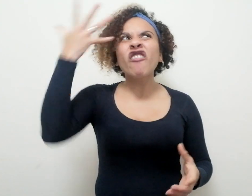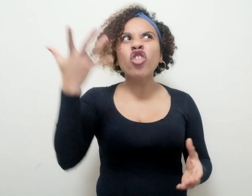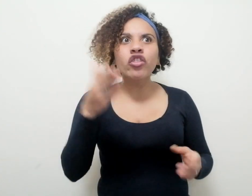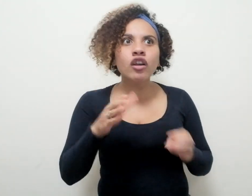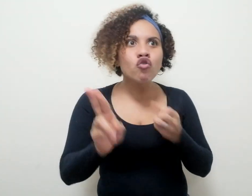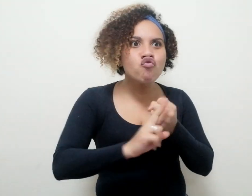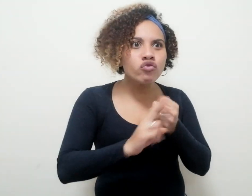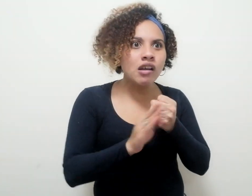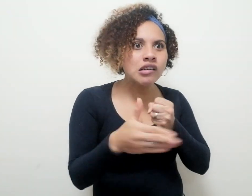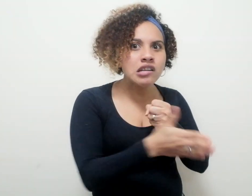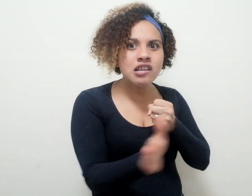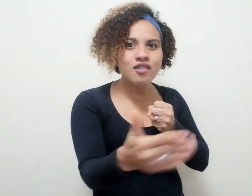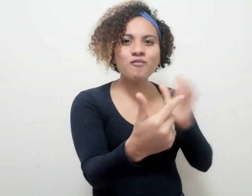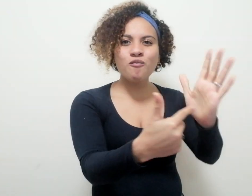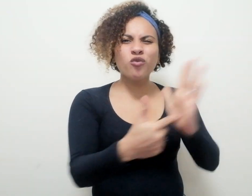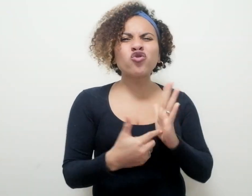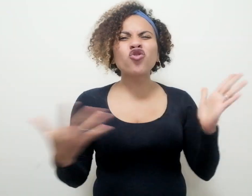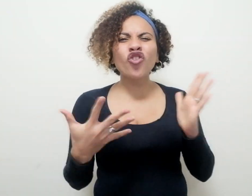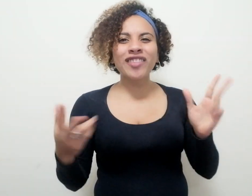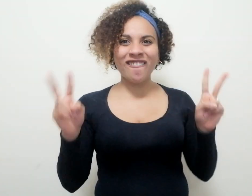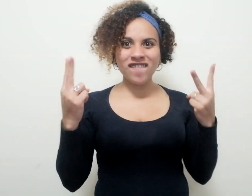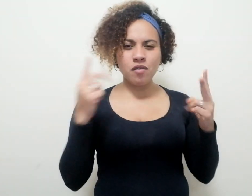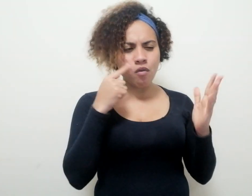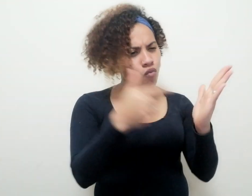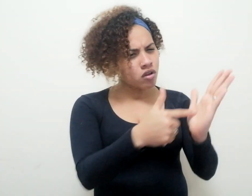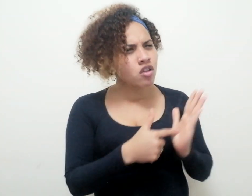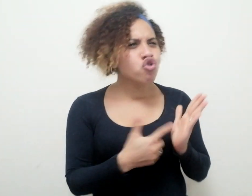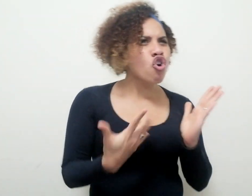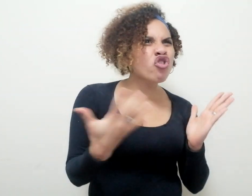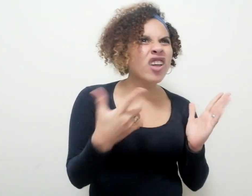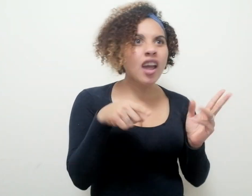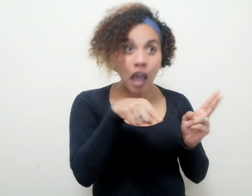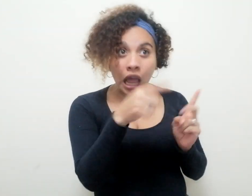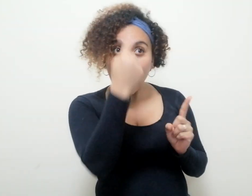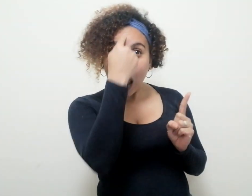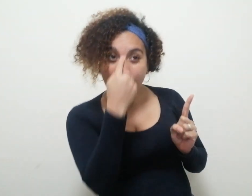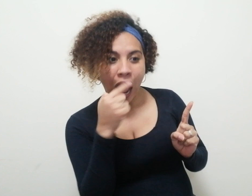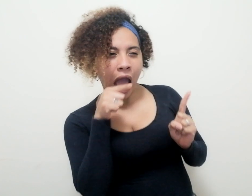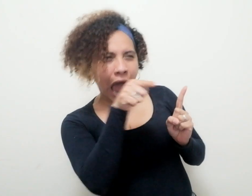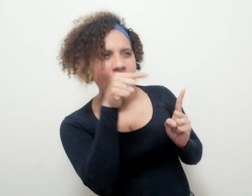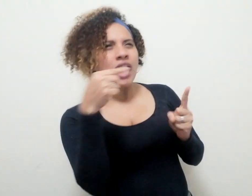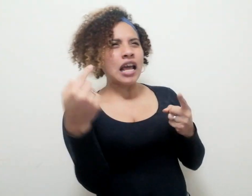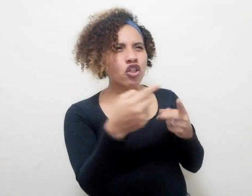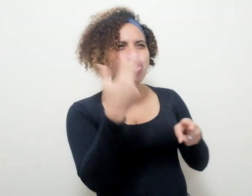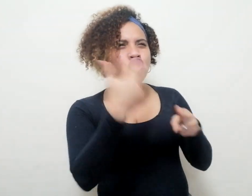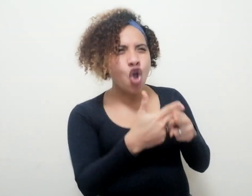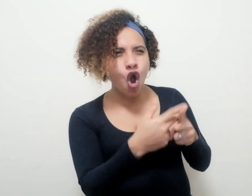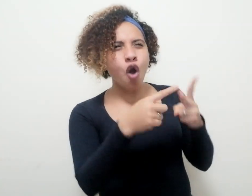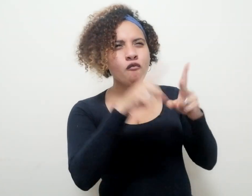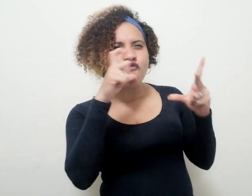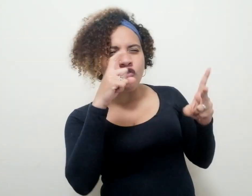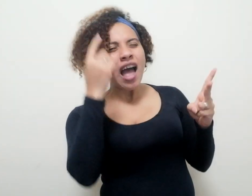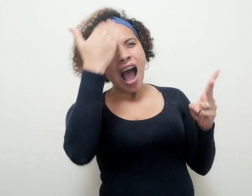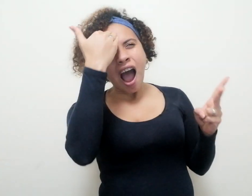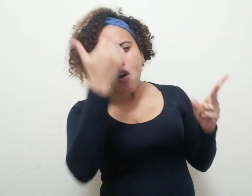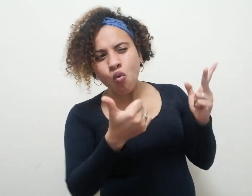incluso es capaz de mostrarte en vivo la ruta del taxista, su nombre e incluso su fotografía,